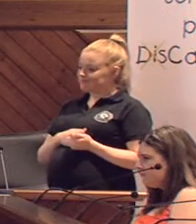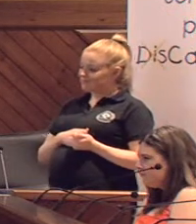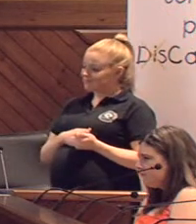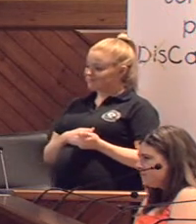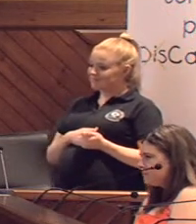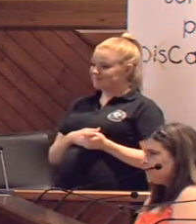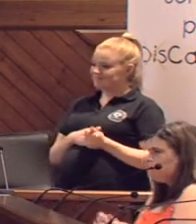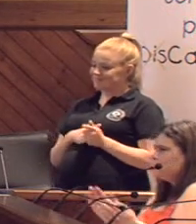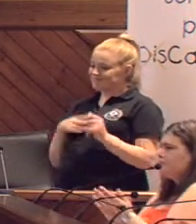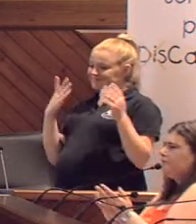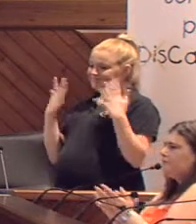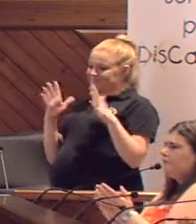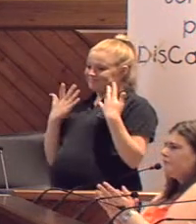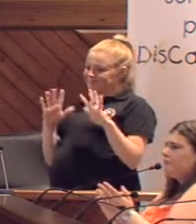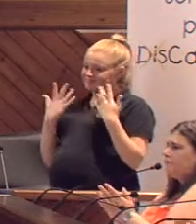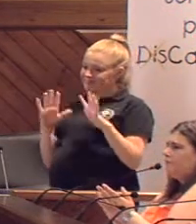Vale.